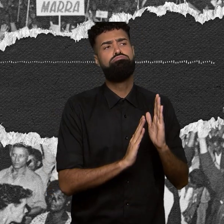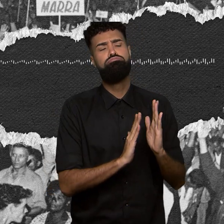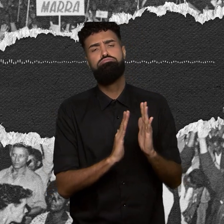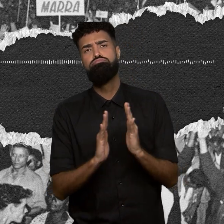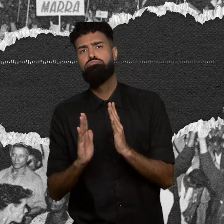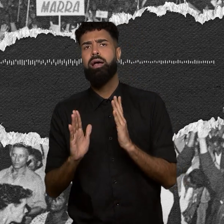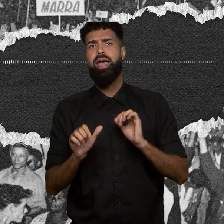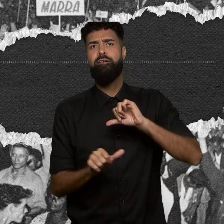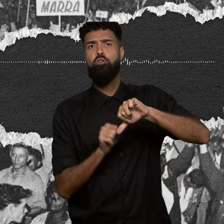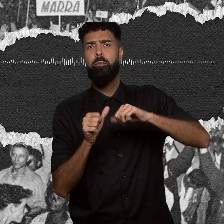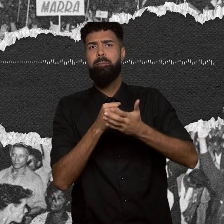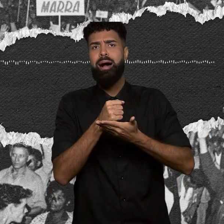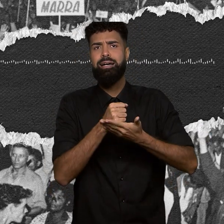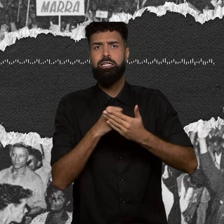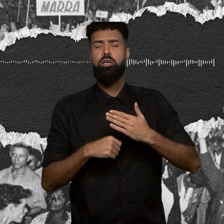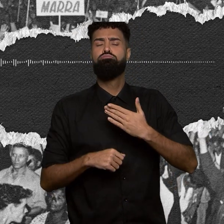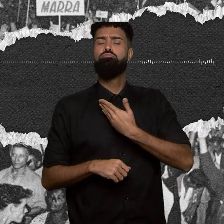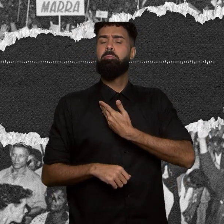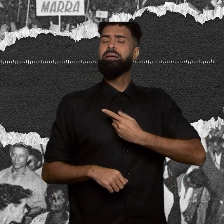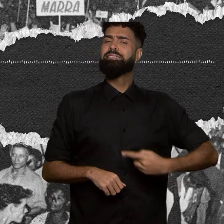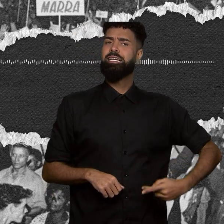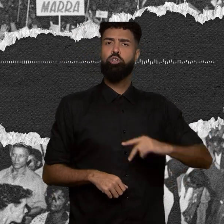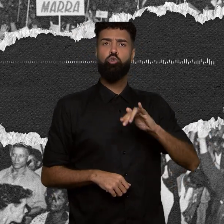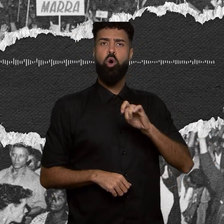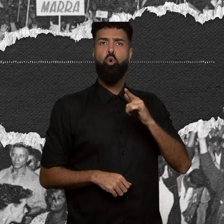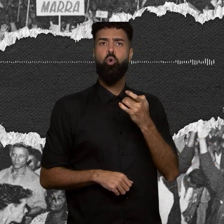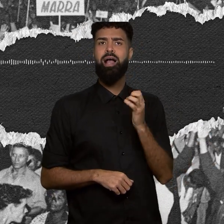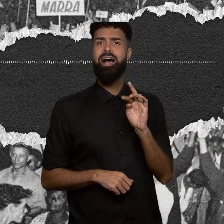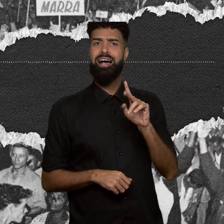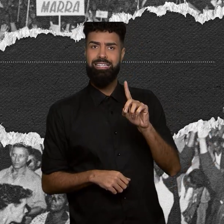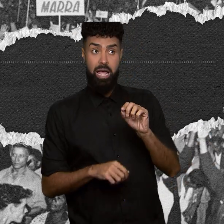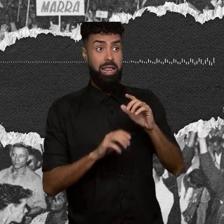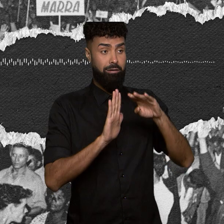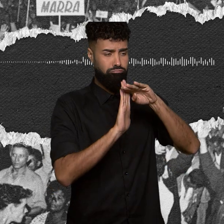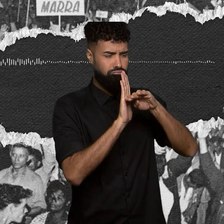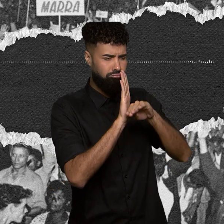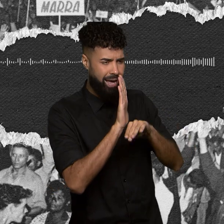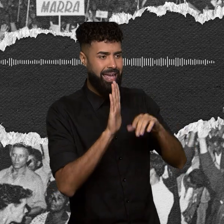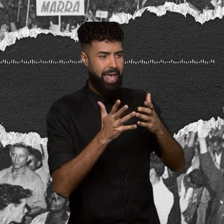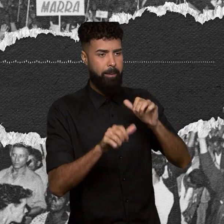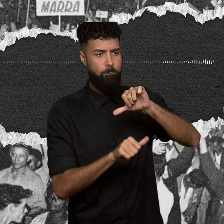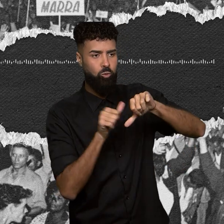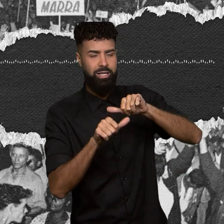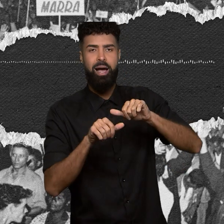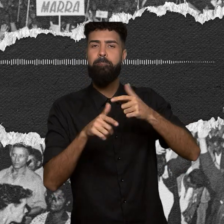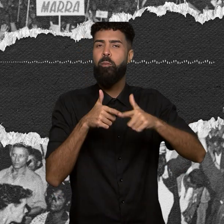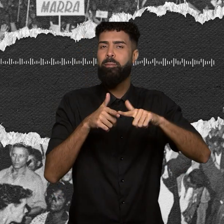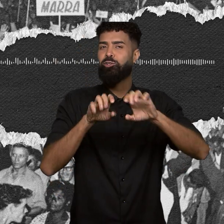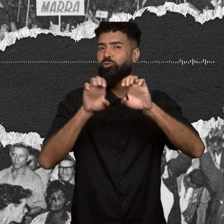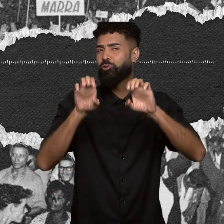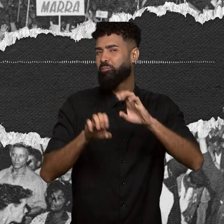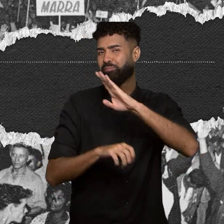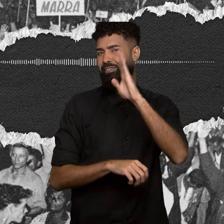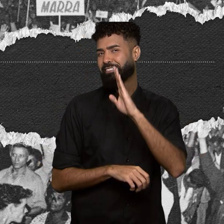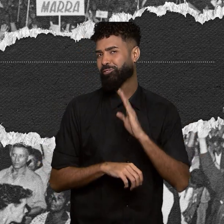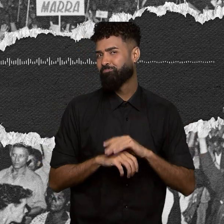um pacote de medidas que pretendiam mudar problemas estruturais do Brasil. E o da educação era um dos mais básicos.